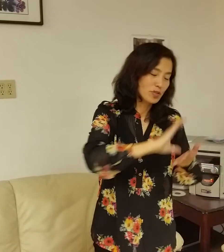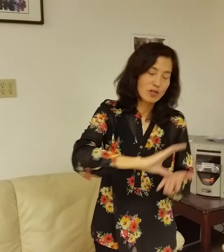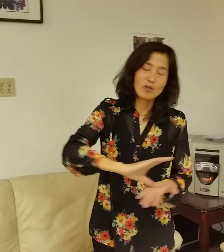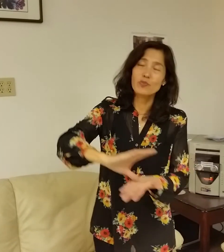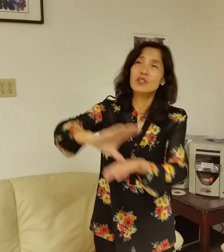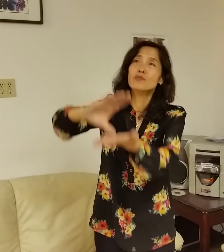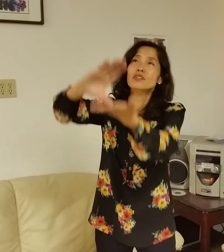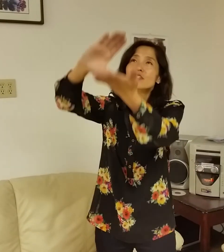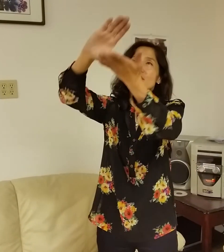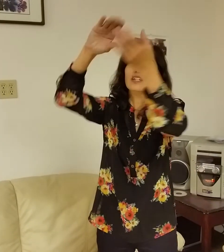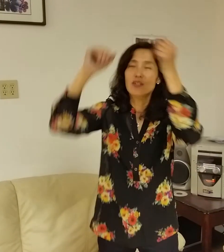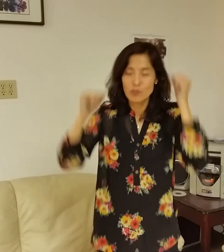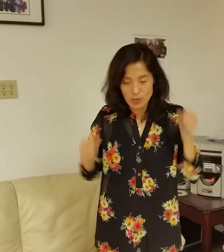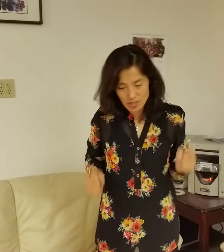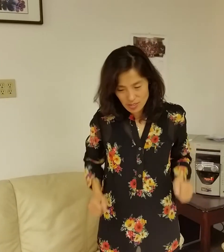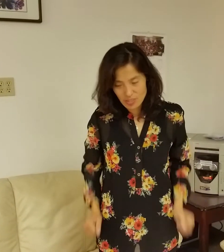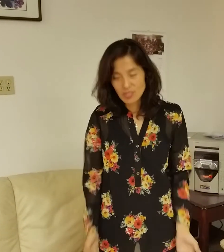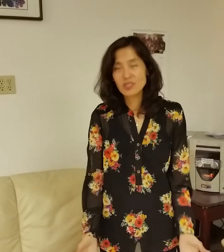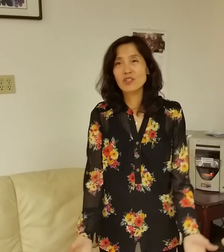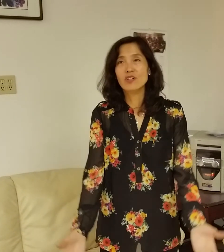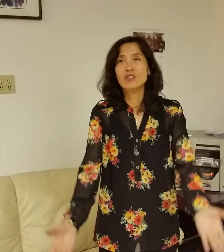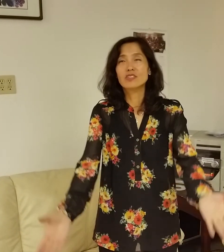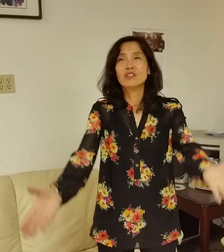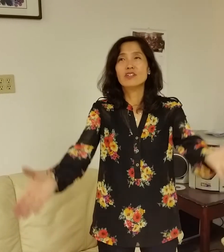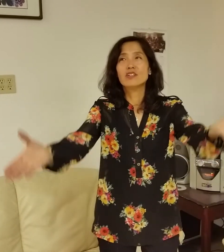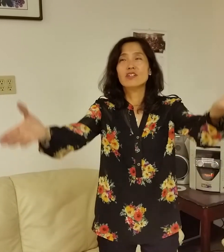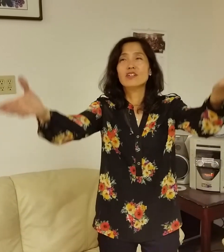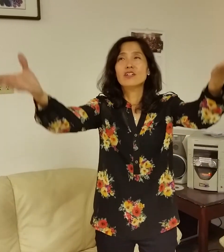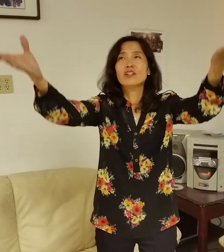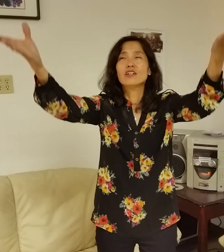높임을 받으소서